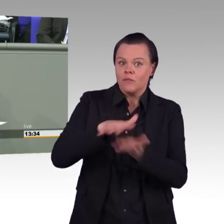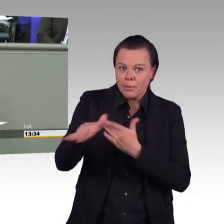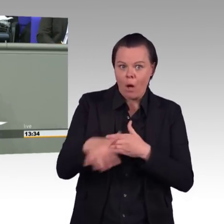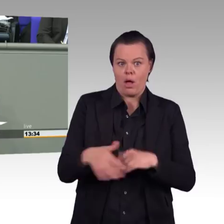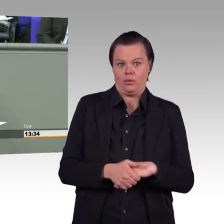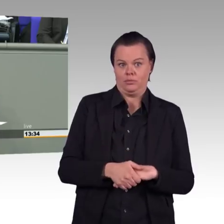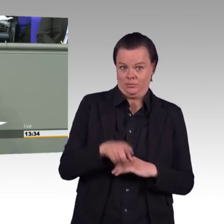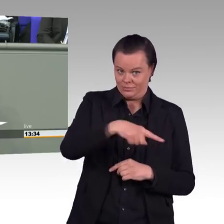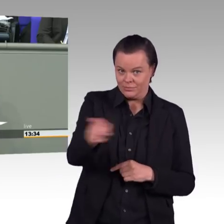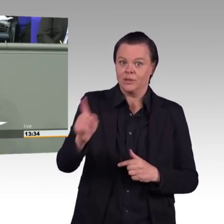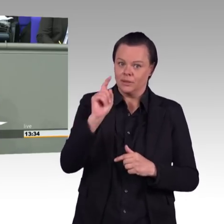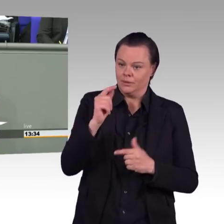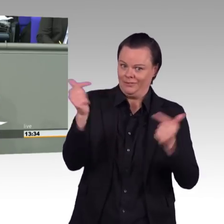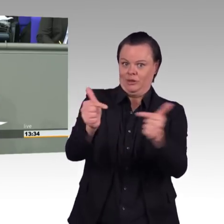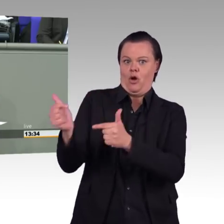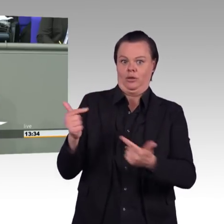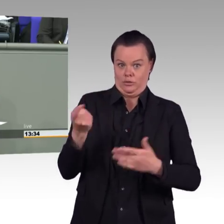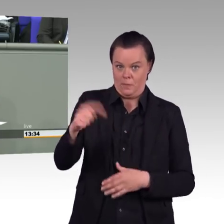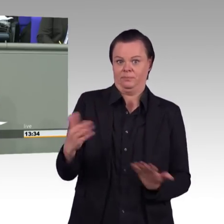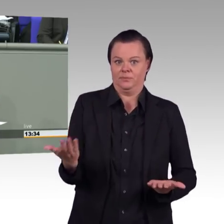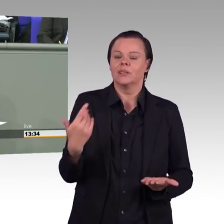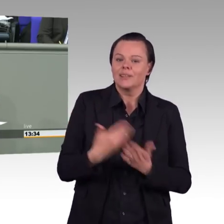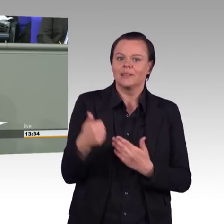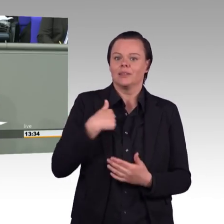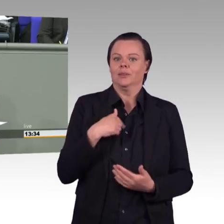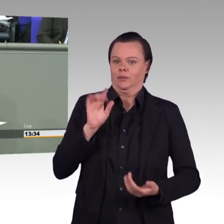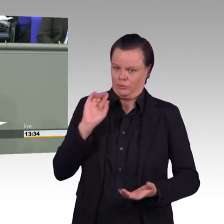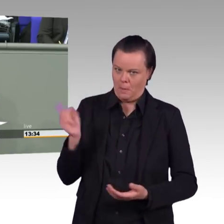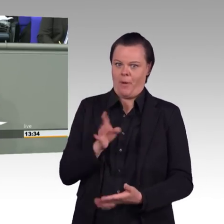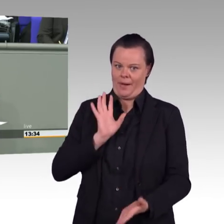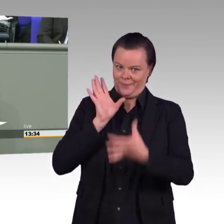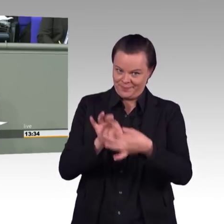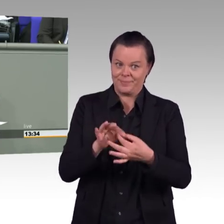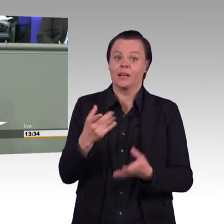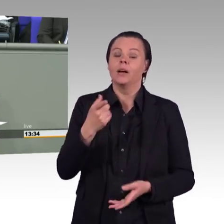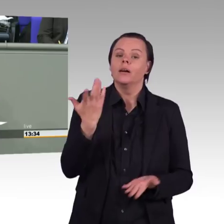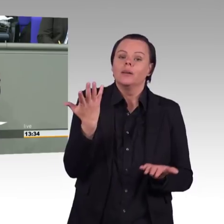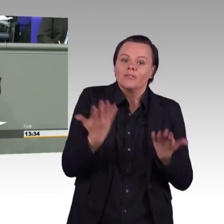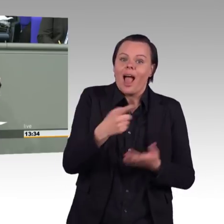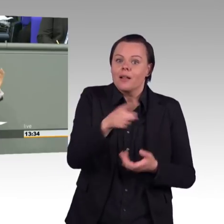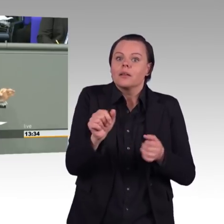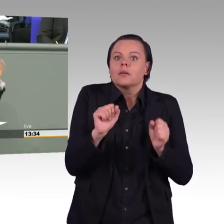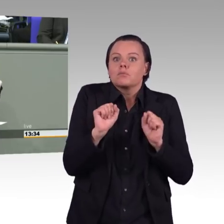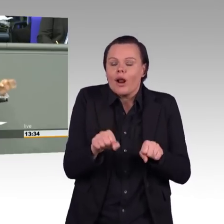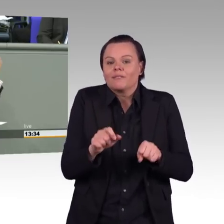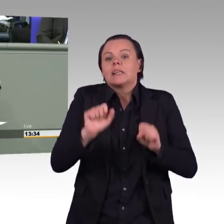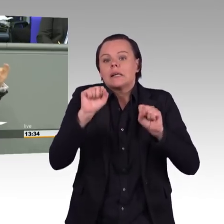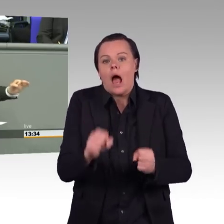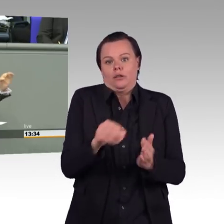zwei Jahre vorlegen, dass Versorgungssicherheit gewährleistet ist. Es kommt darauf an, nicht einfach etwas nur abzuschalten mit einem